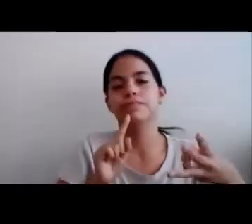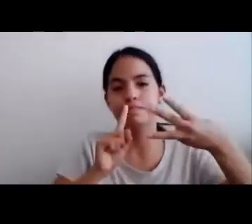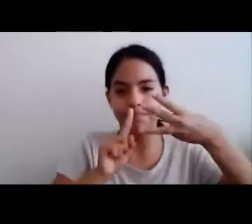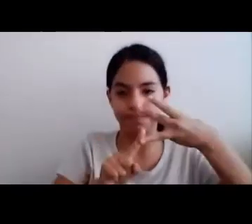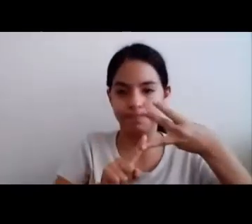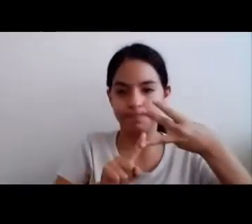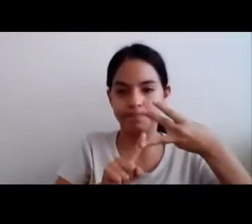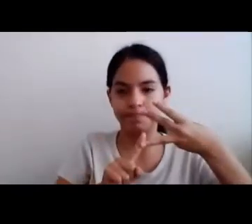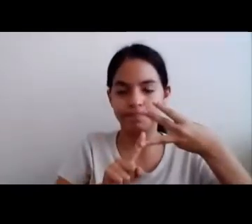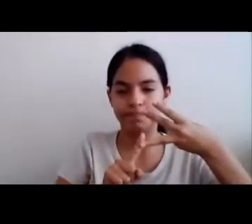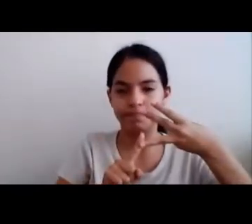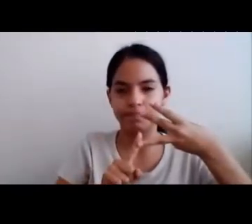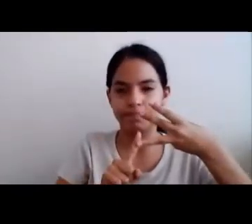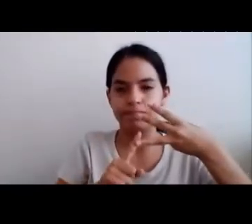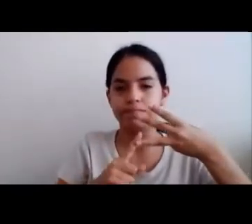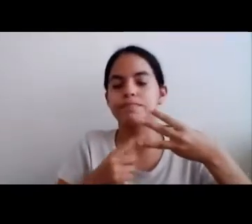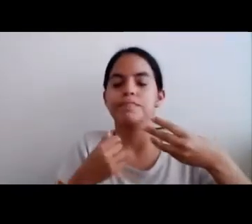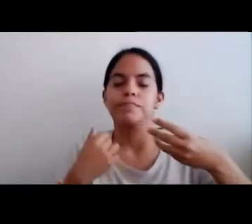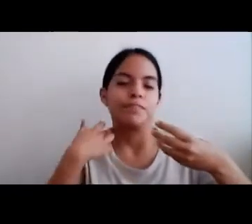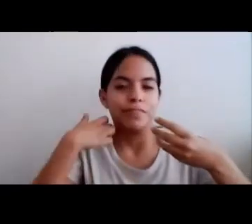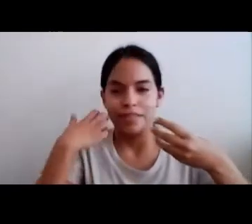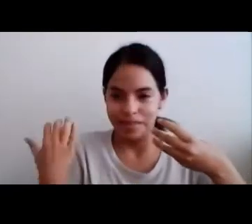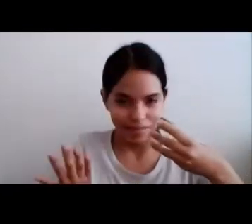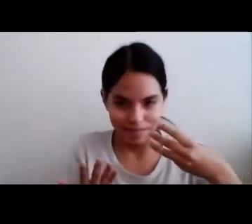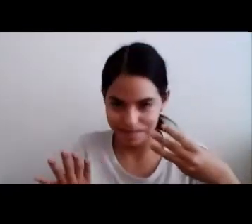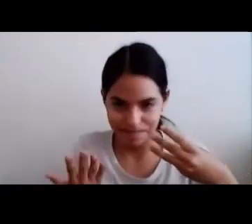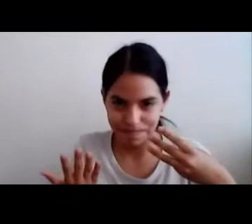La tercera hada Le dijo